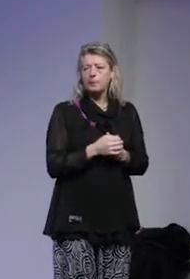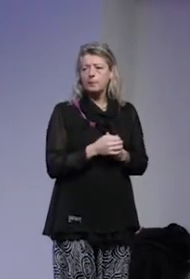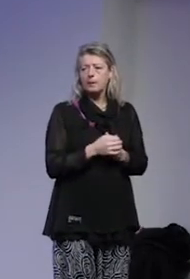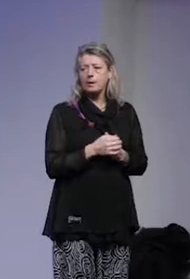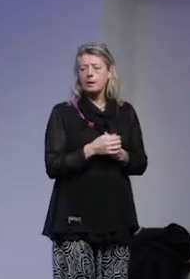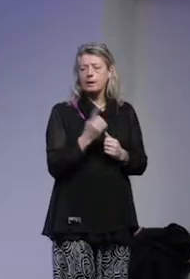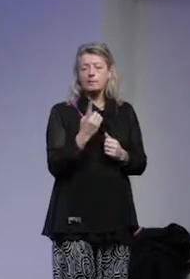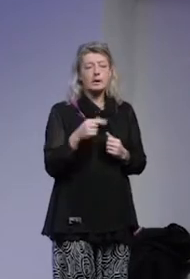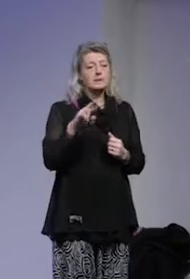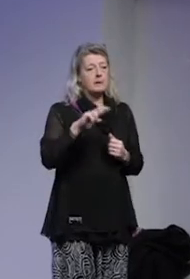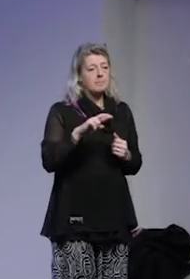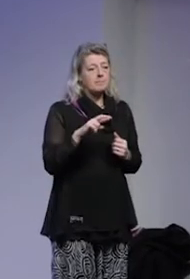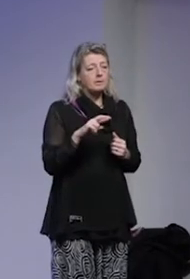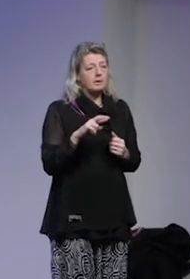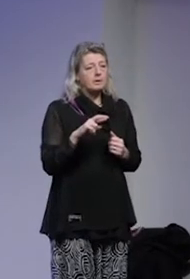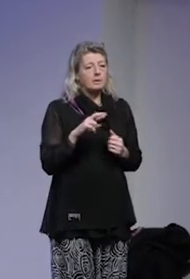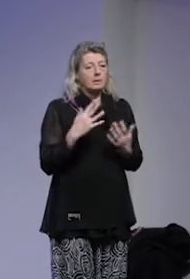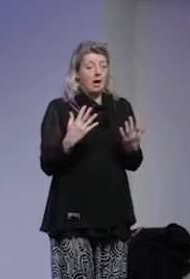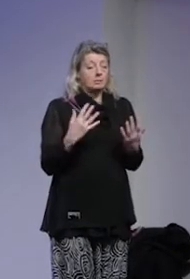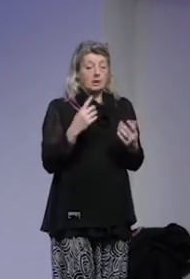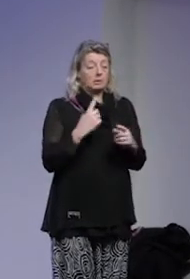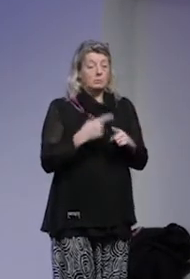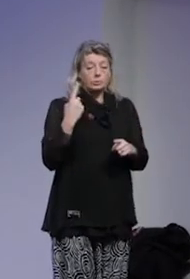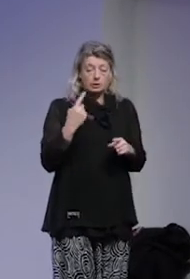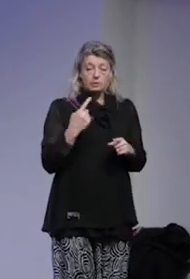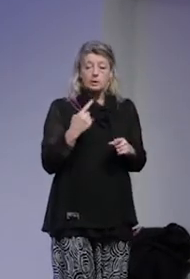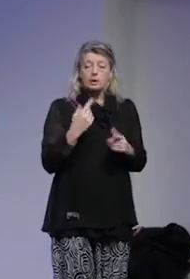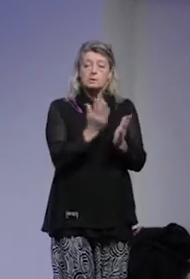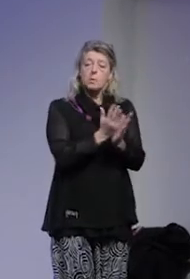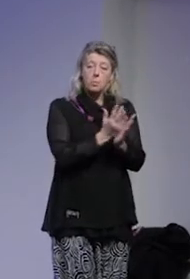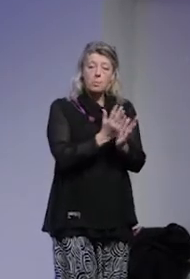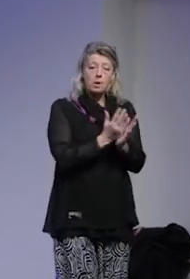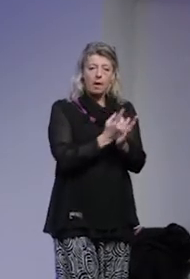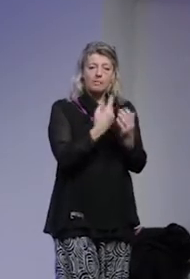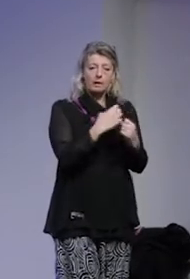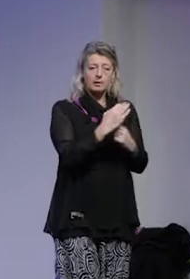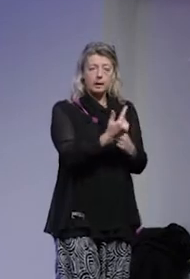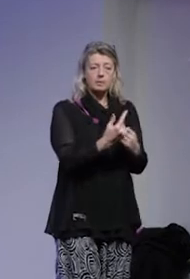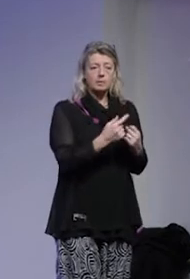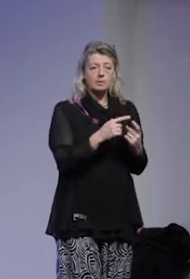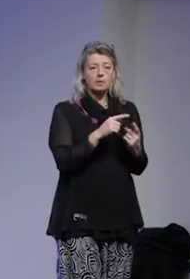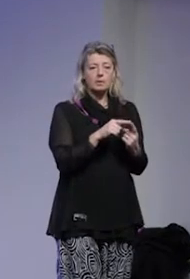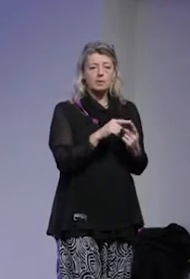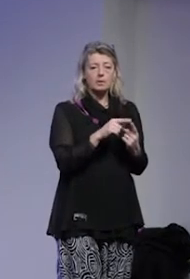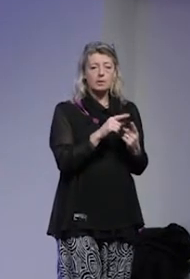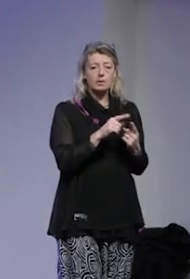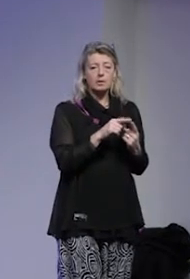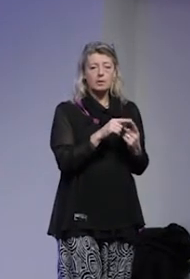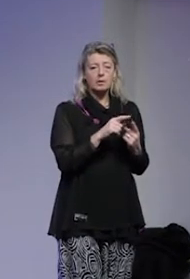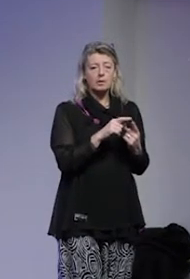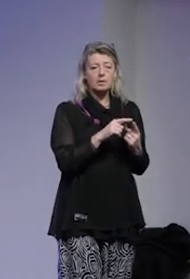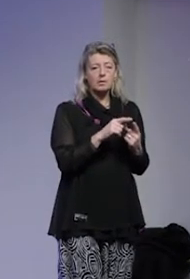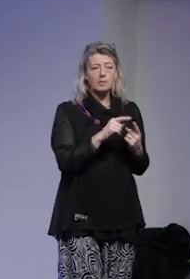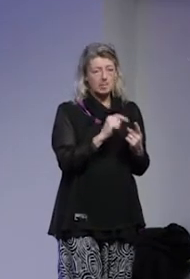Ett exempel är ganska talande tycker jag utifrån detta, det är att skola är ju den verksamheten som interpelleras eller som